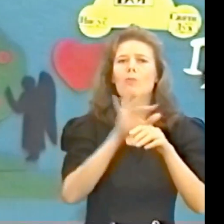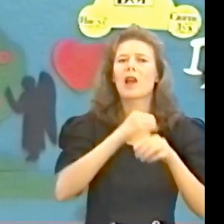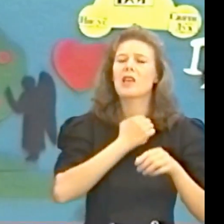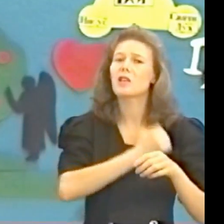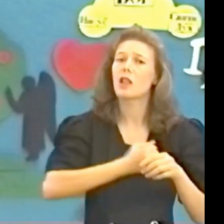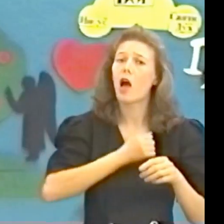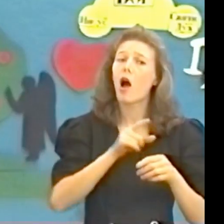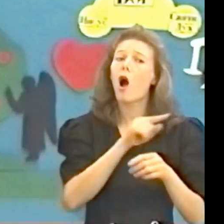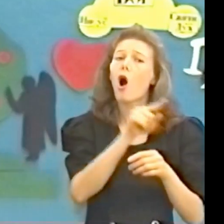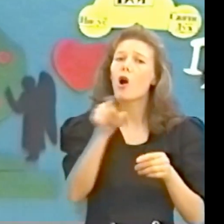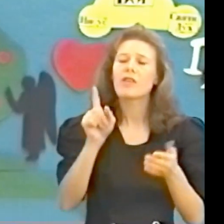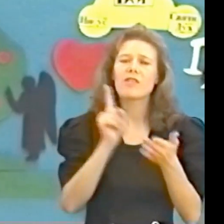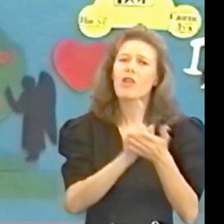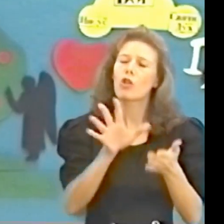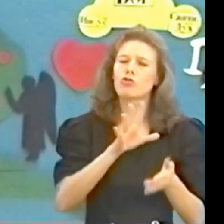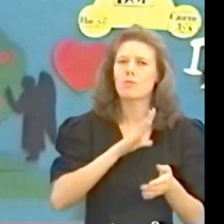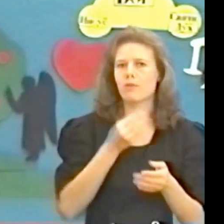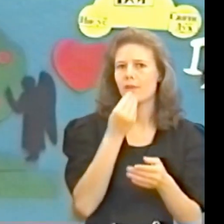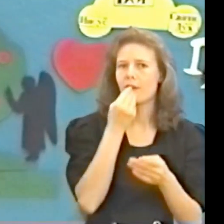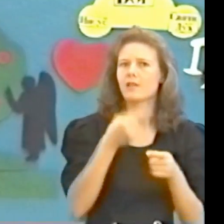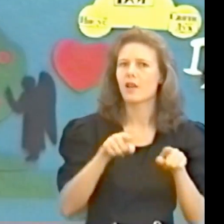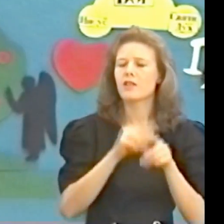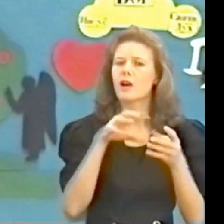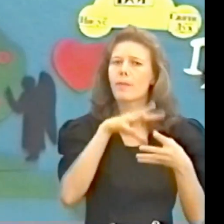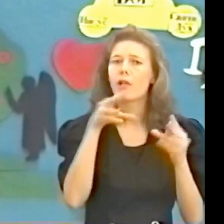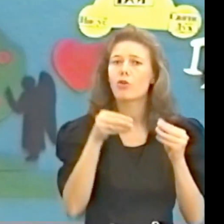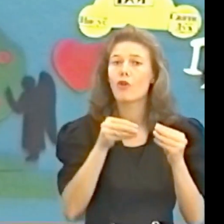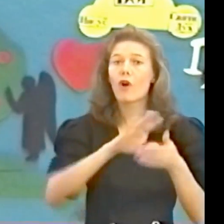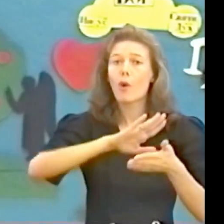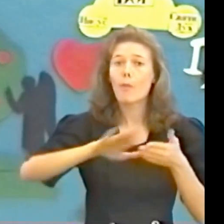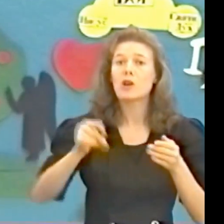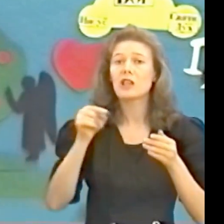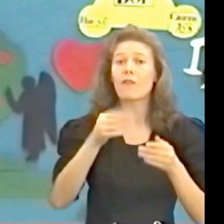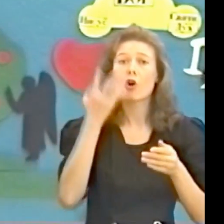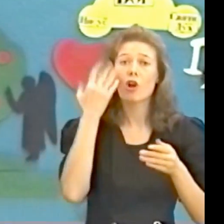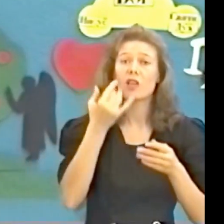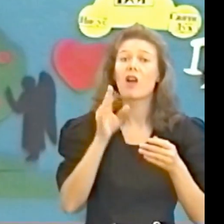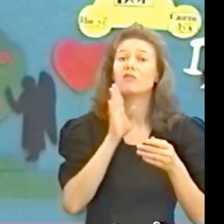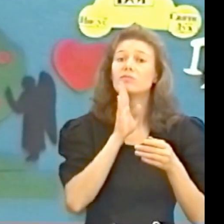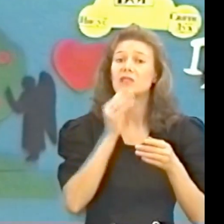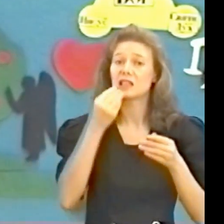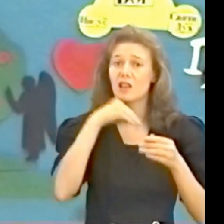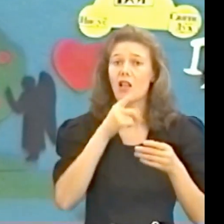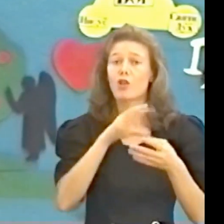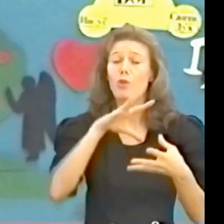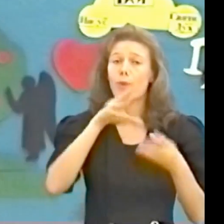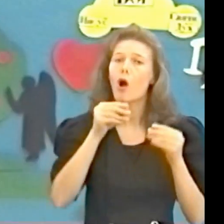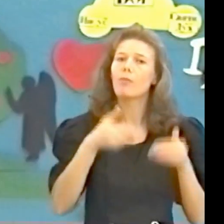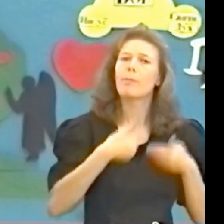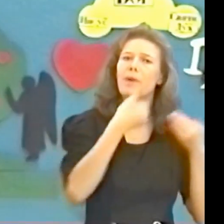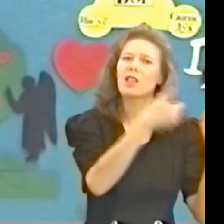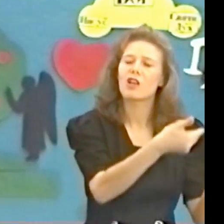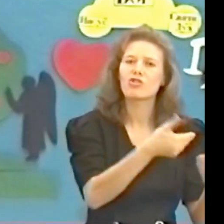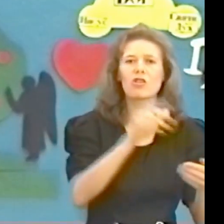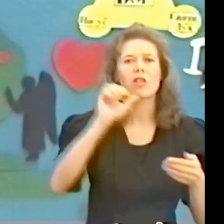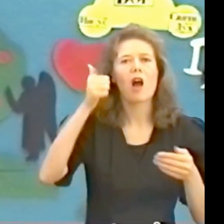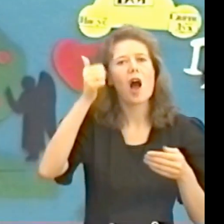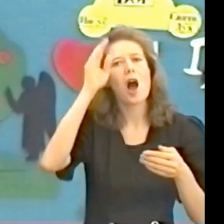были есть этих плодов после того как она съела плод она предложила его адаму в результате чего